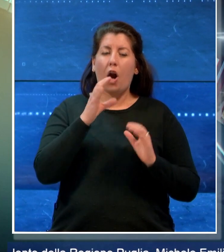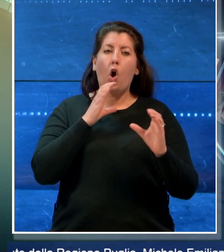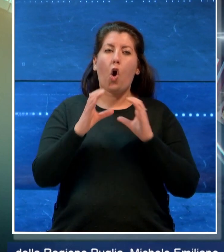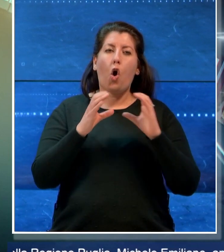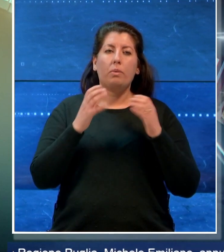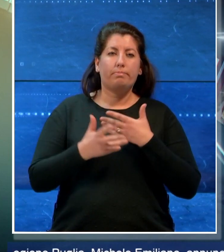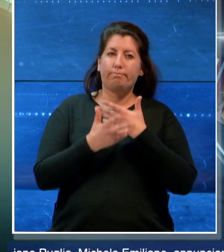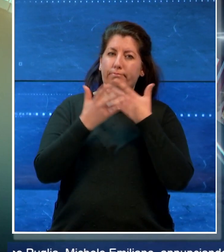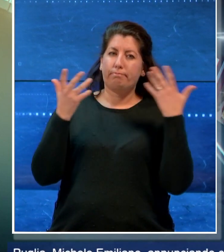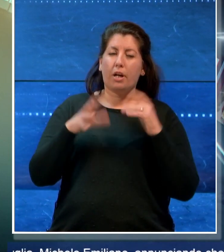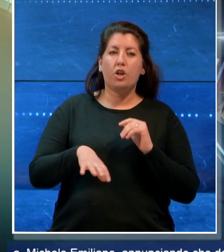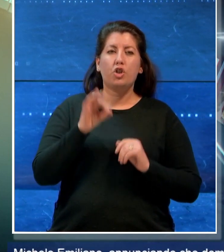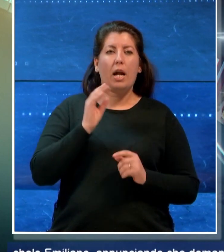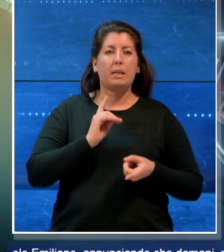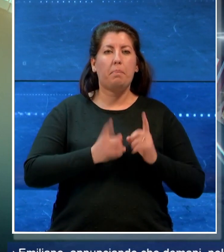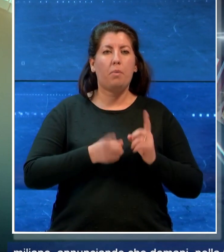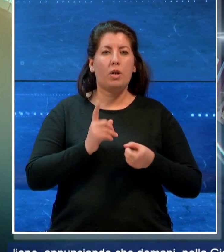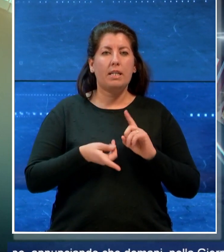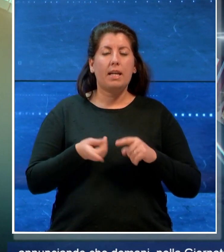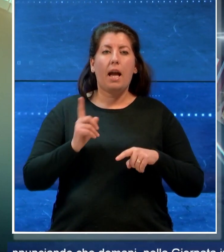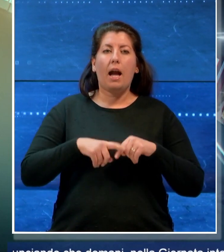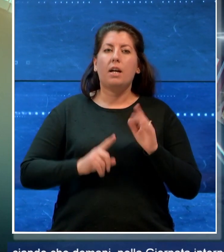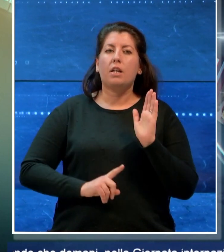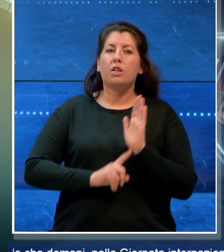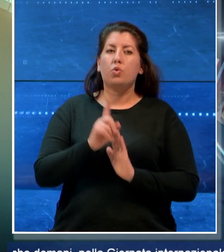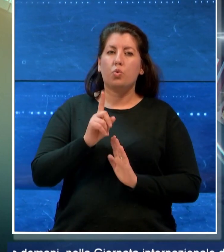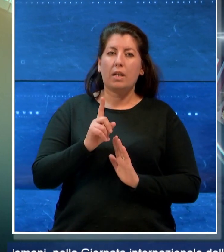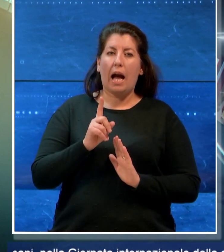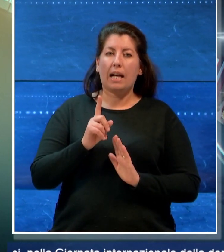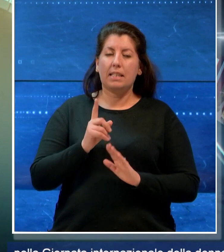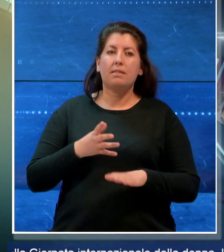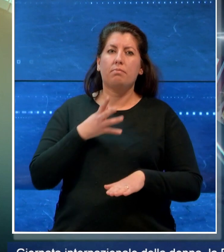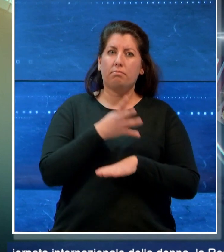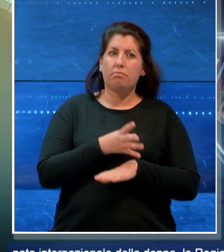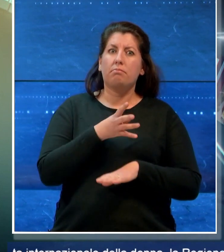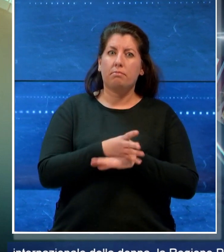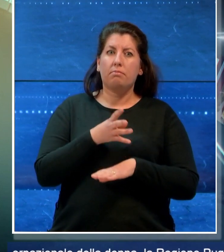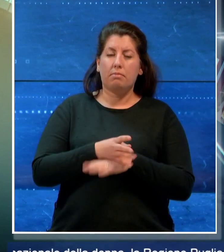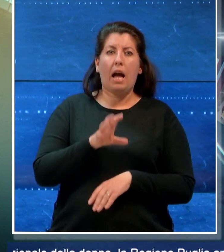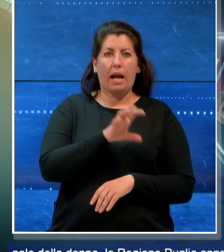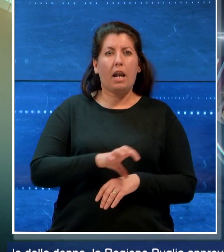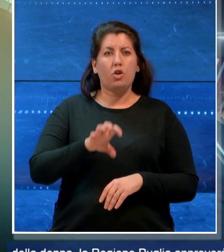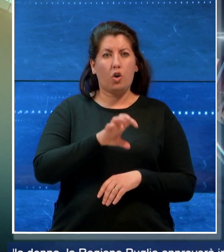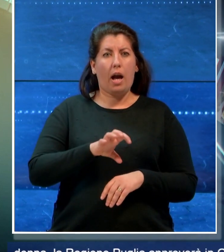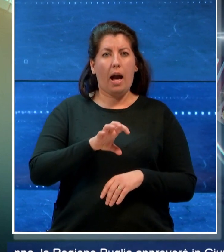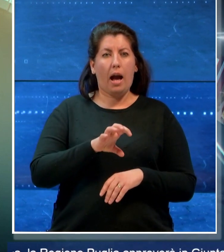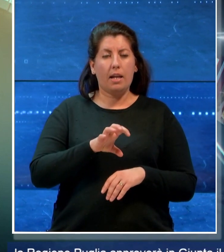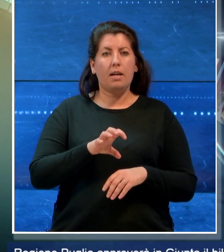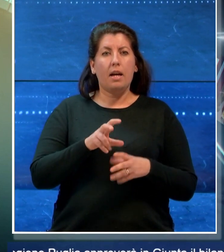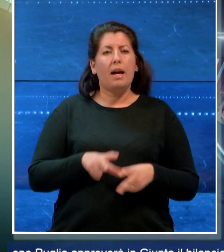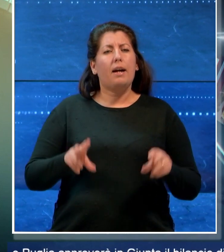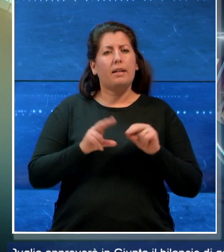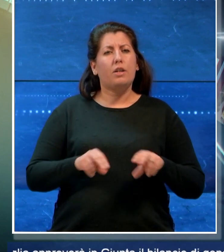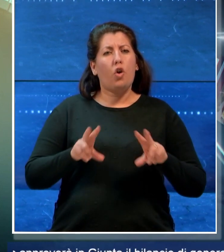le scelte politiche e i risultati degli interventi regionali rinnovando il